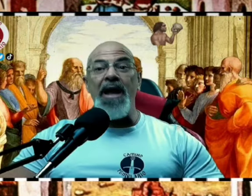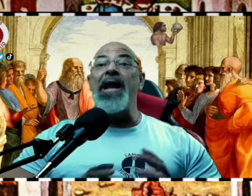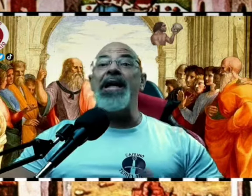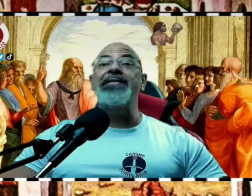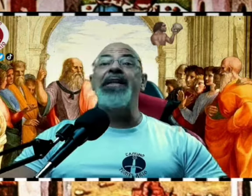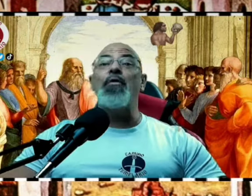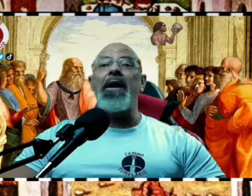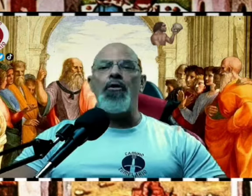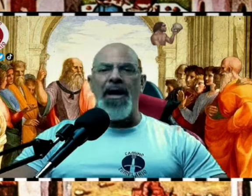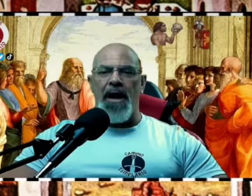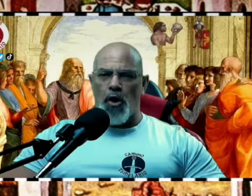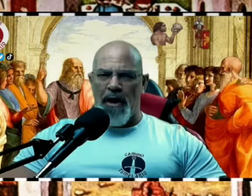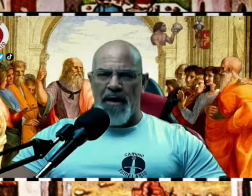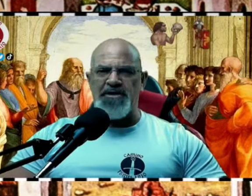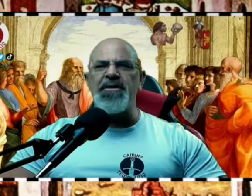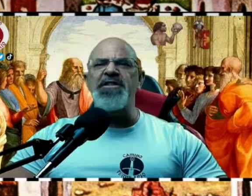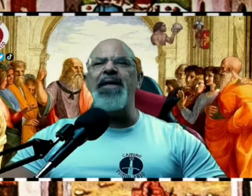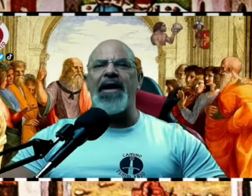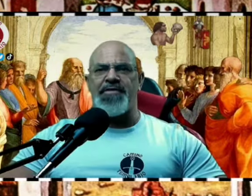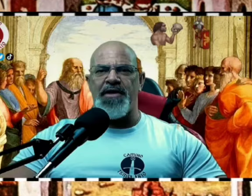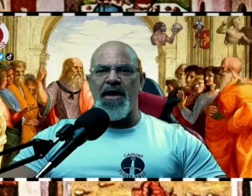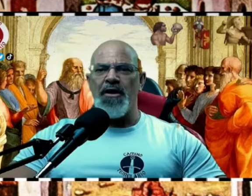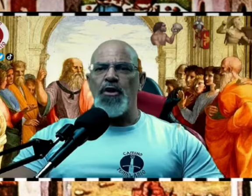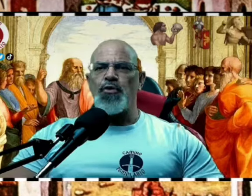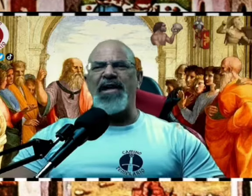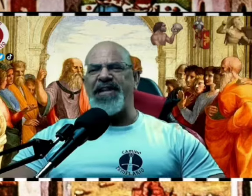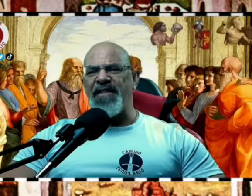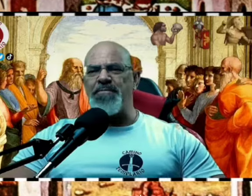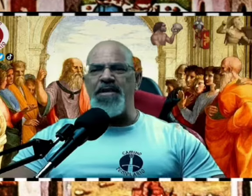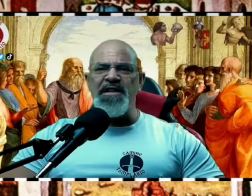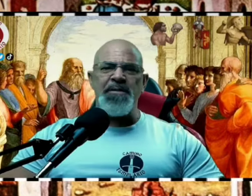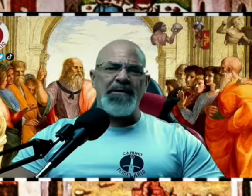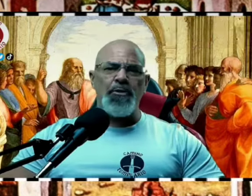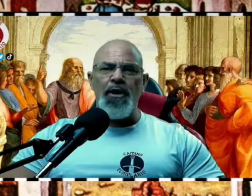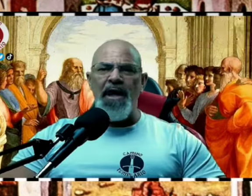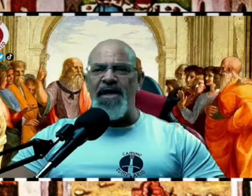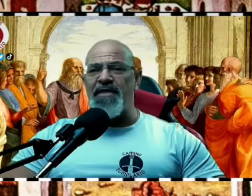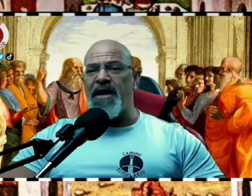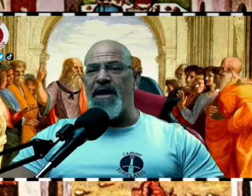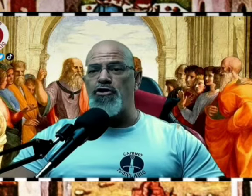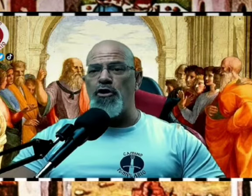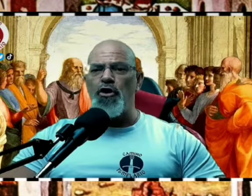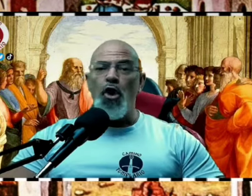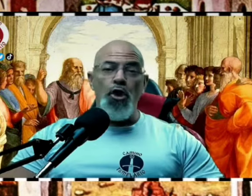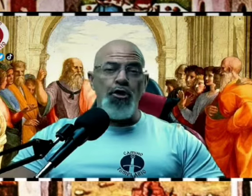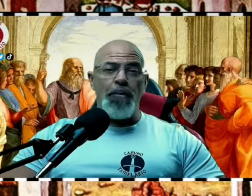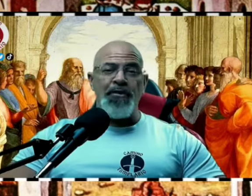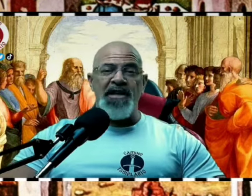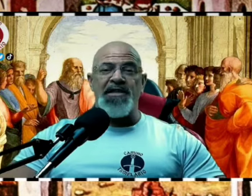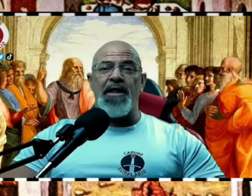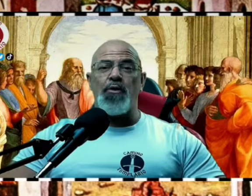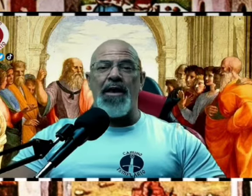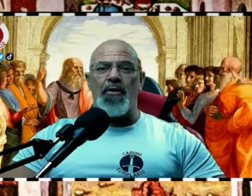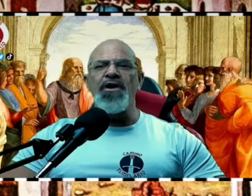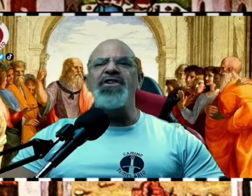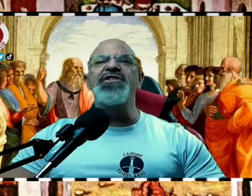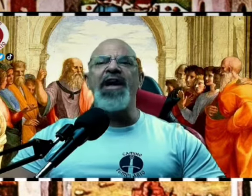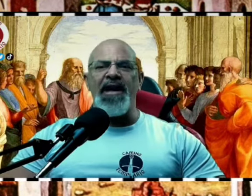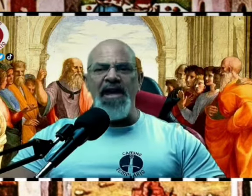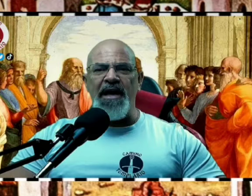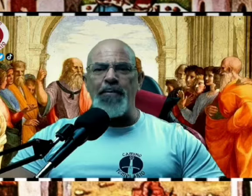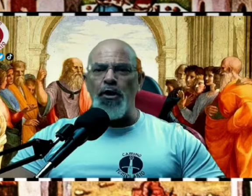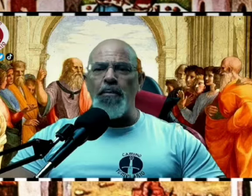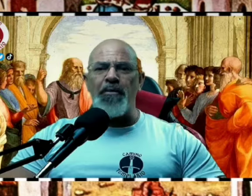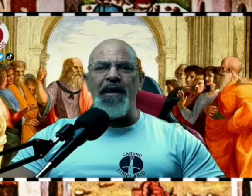prehistoria, la antigua Roma o la mismísima Grecia. Durante la Edad Media se mantuvo la idea de que el sordo no podía ser educado.